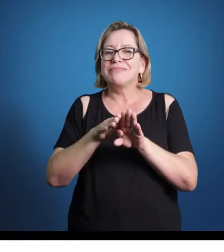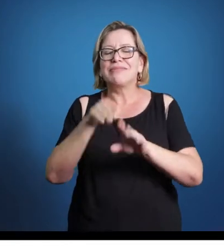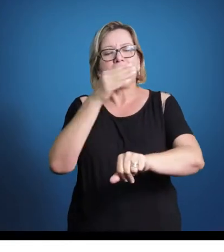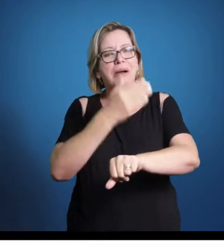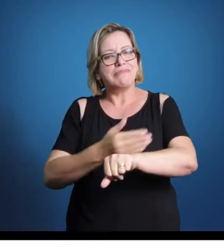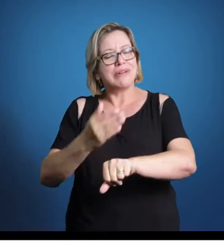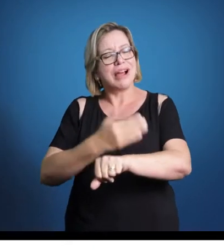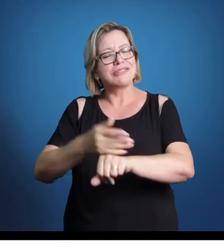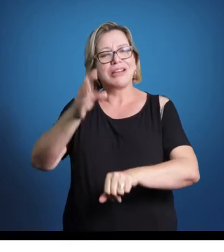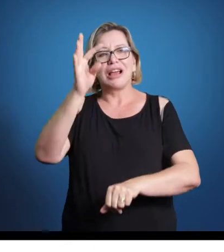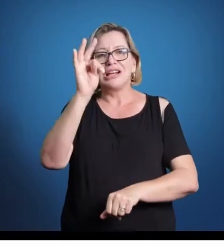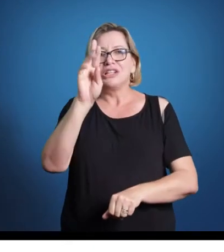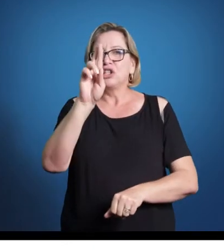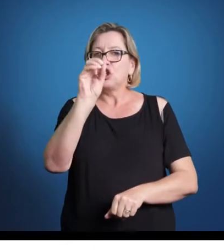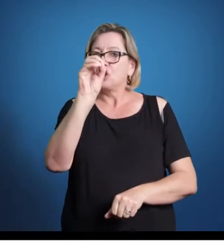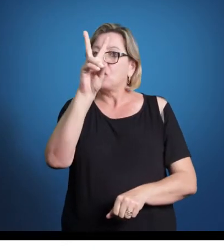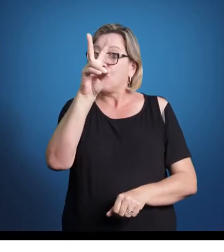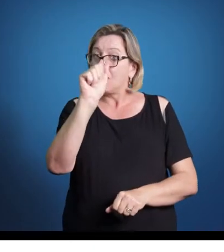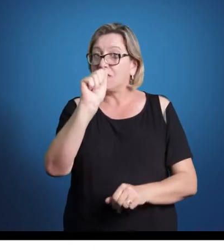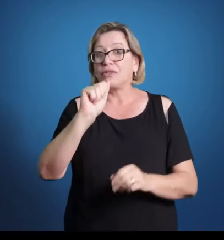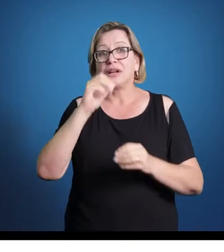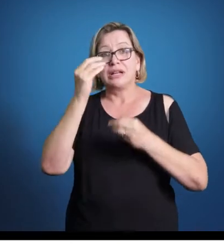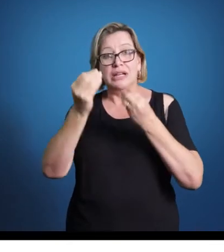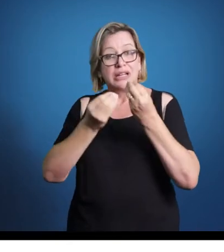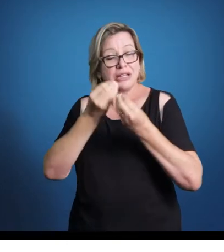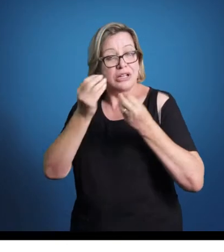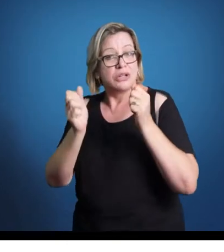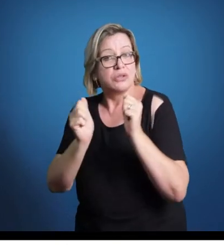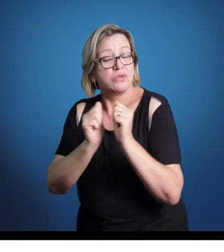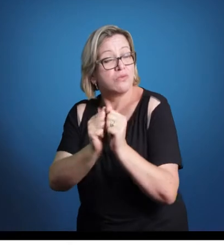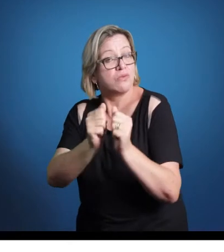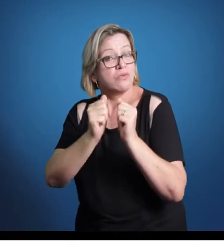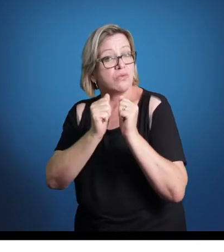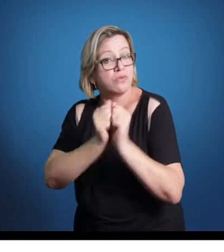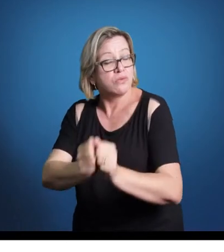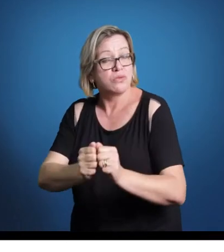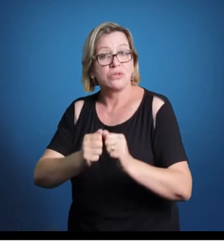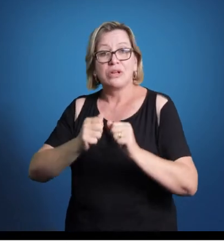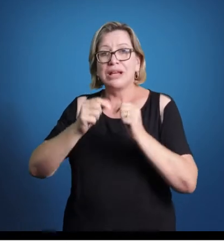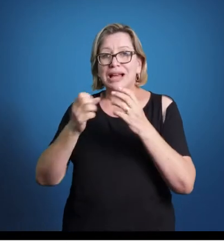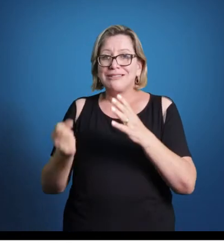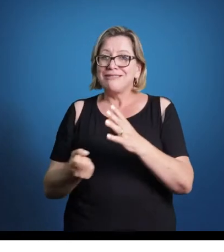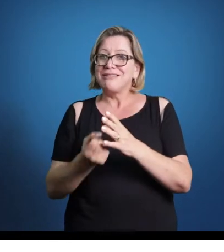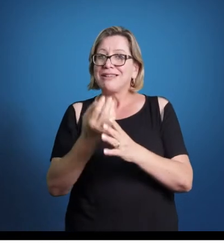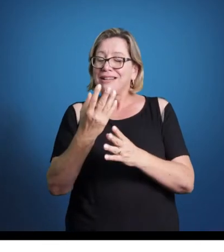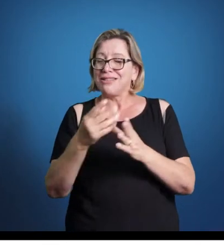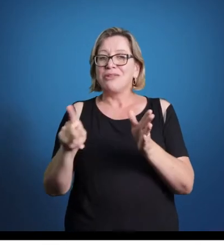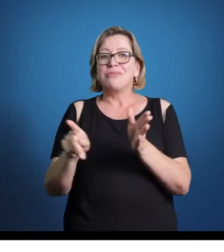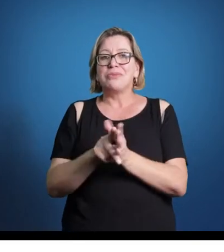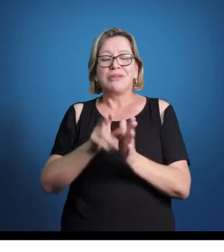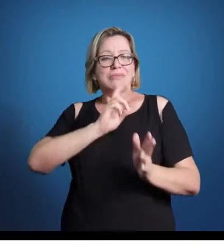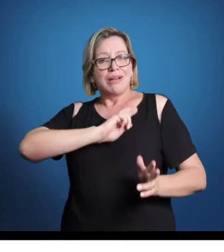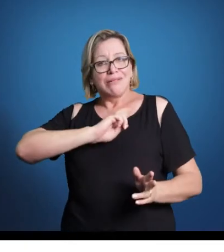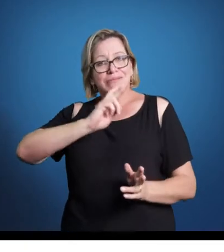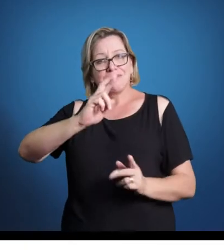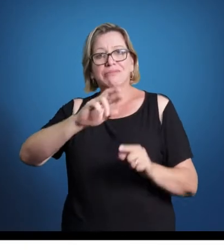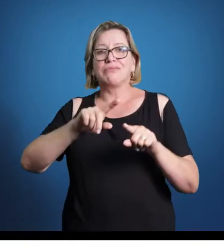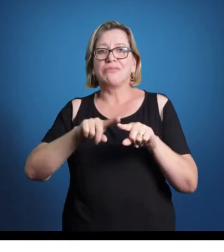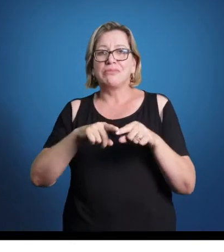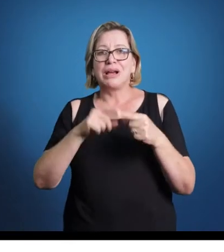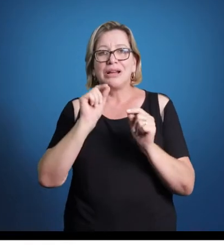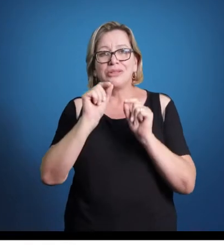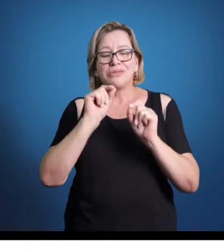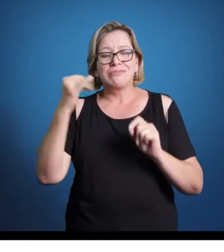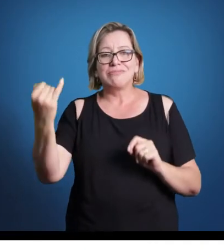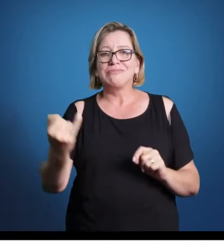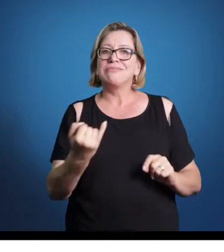que é uma espécie de marginal em relação à composição eclesiástica, mas a gente pode dizer que, predominantemente, o